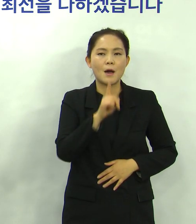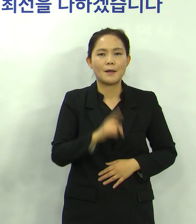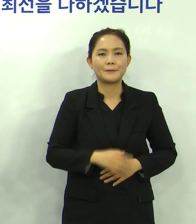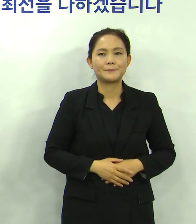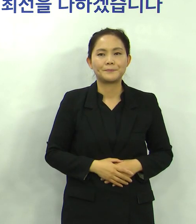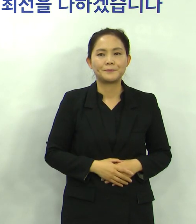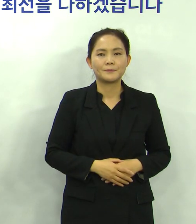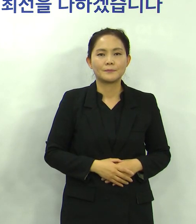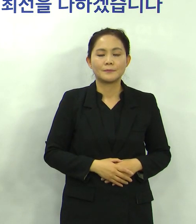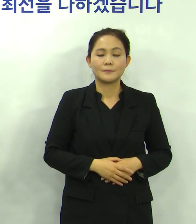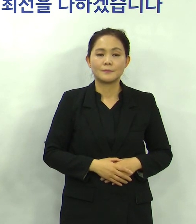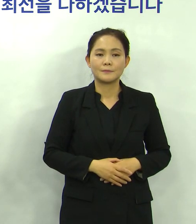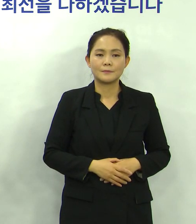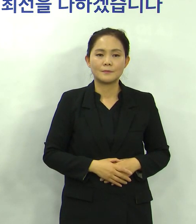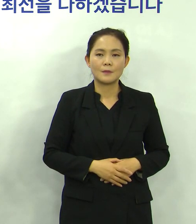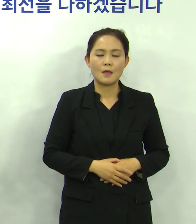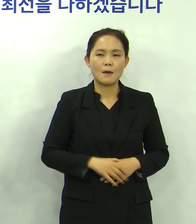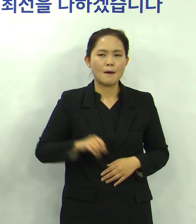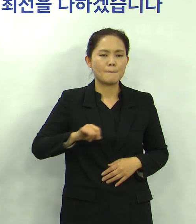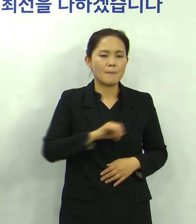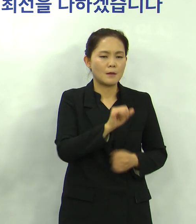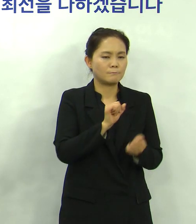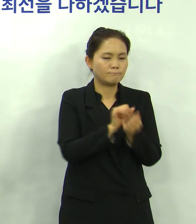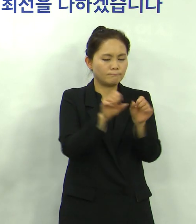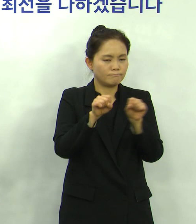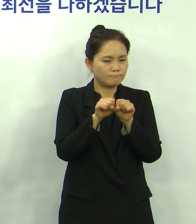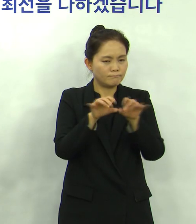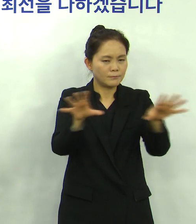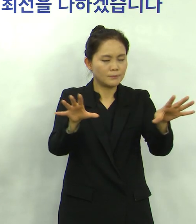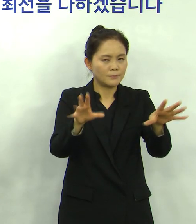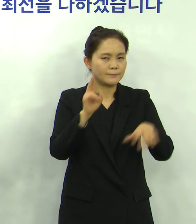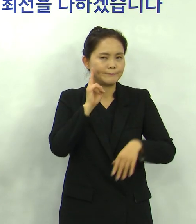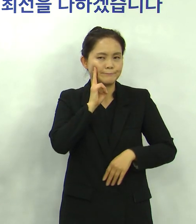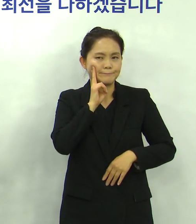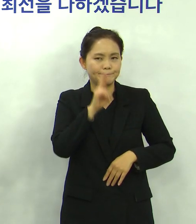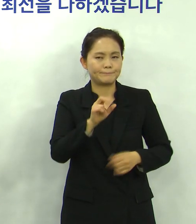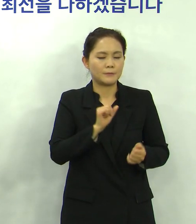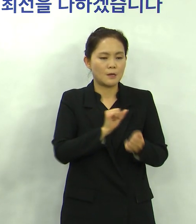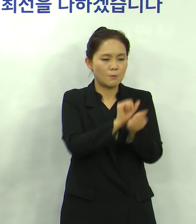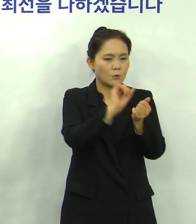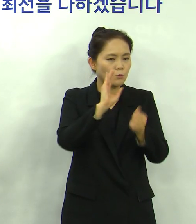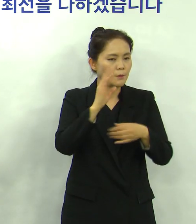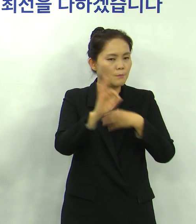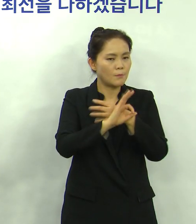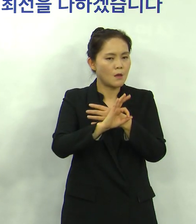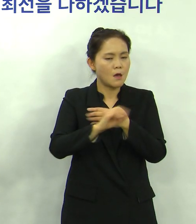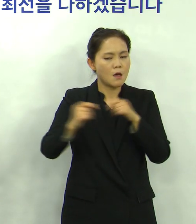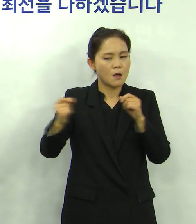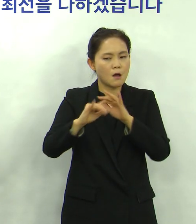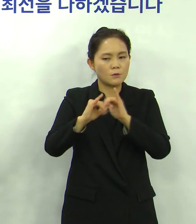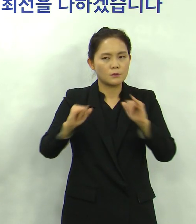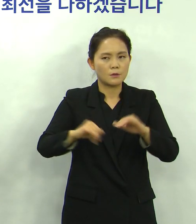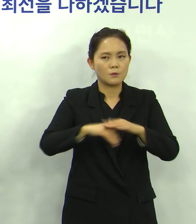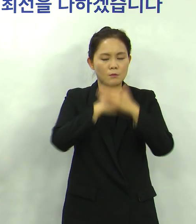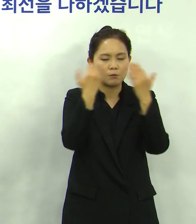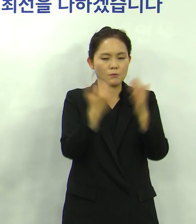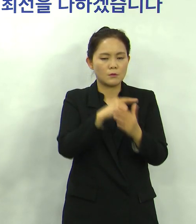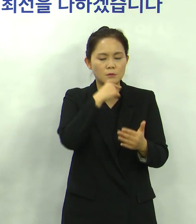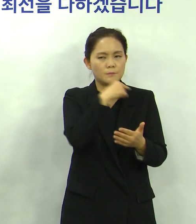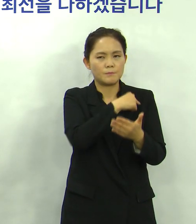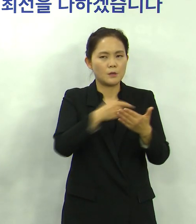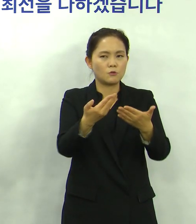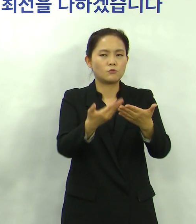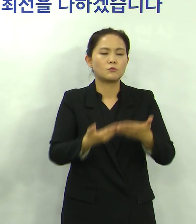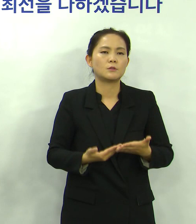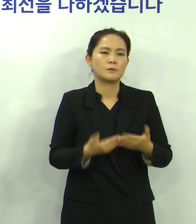기존의 바이러스보다 훨씬 빨리 전파될 뿐만 아니라 감염될 경우 가까운 사람에게 더욱 큰 피해를 주기